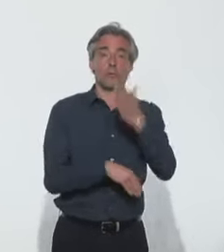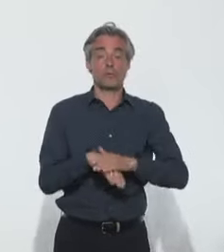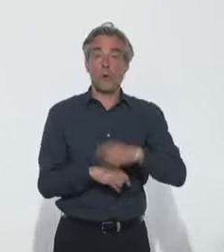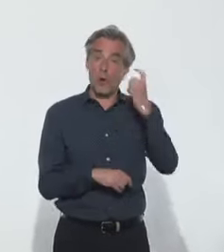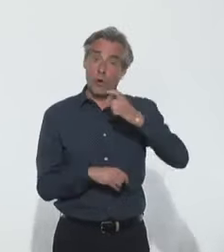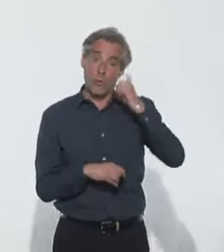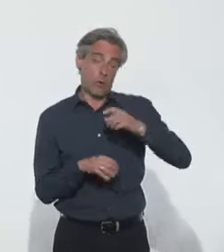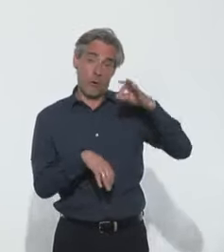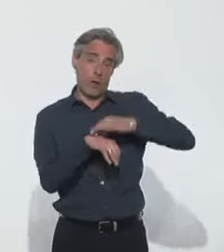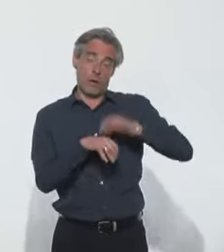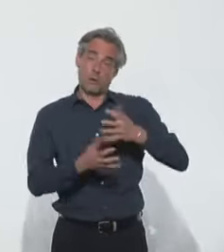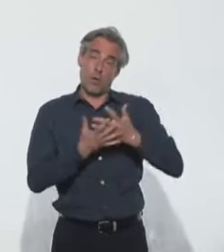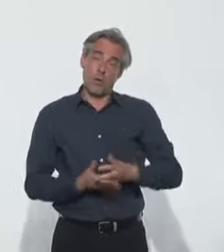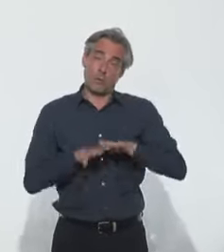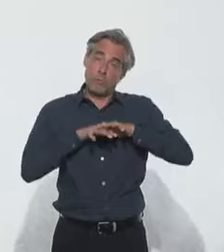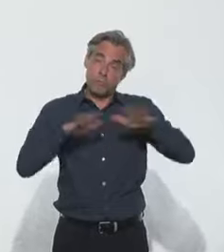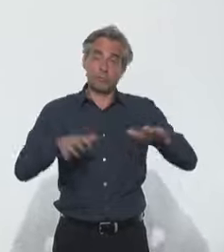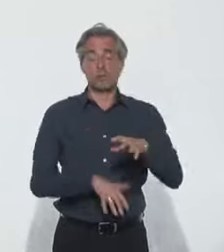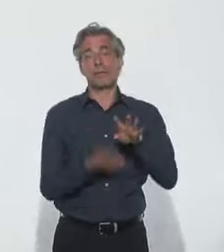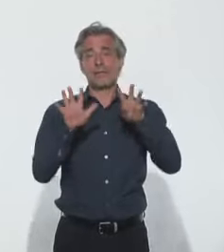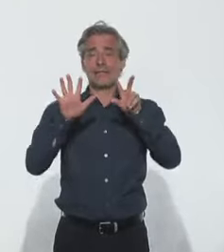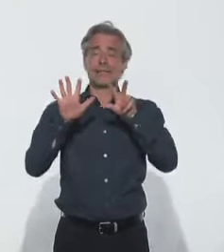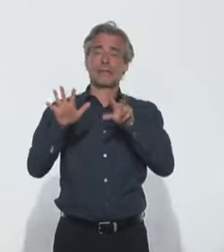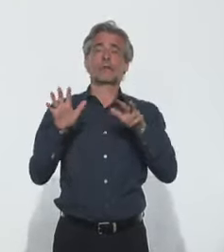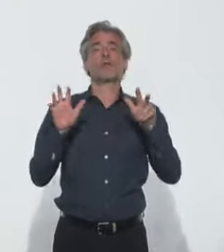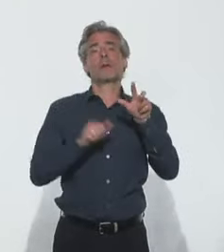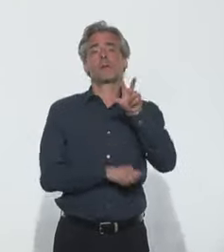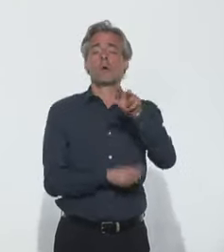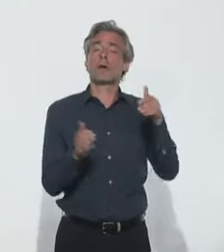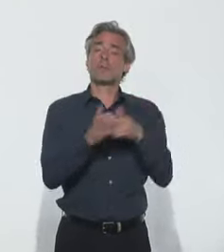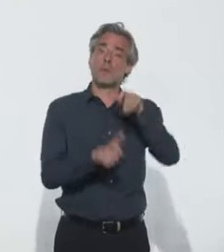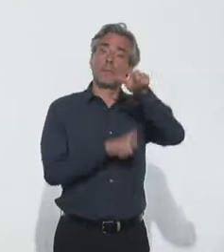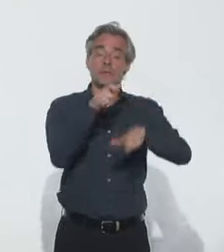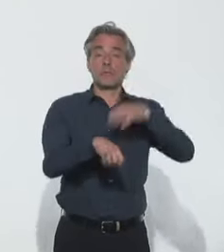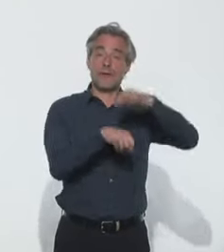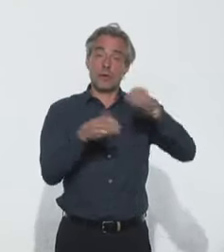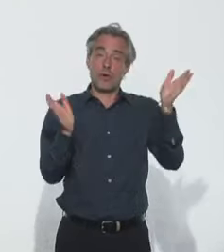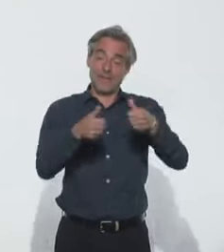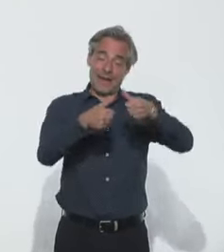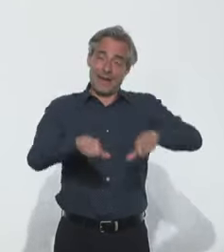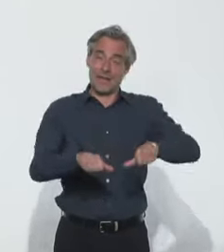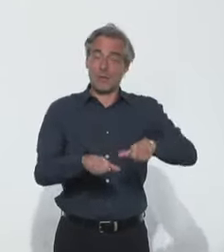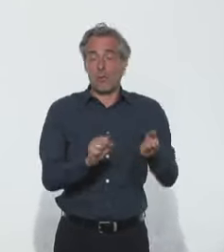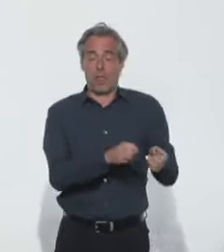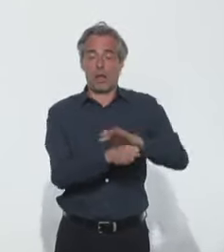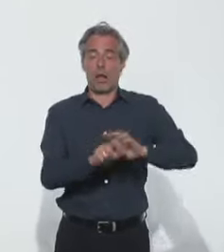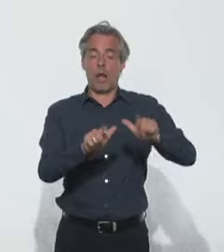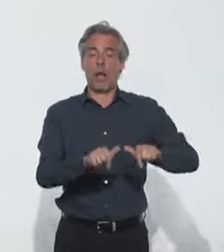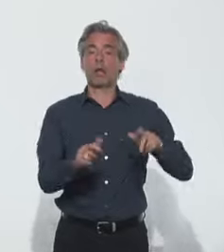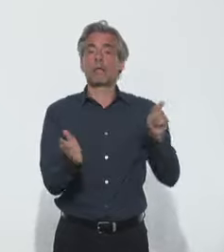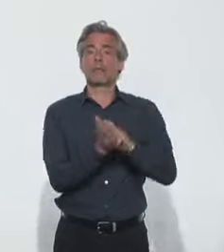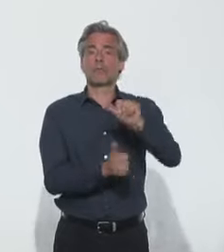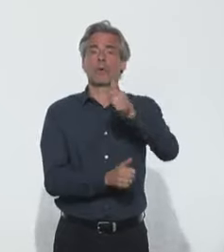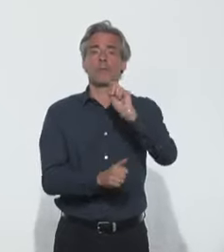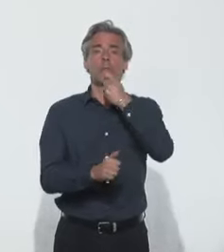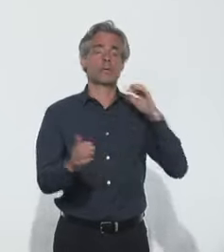épidémie est massive. Près de 83 000 personnes ont été hospitalisées pour une infection Covid depuis le